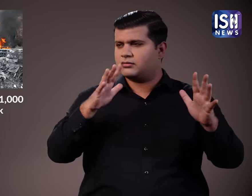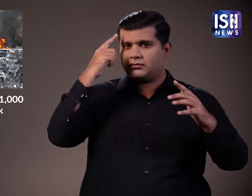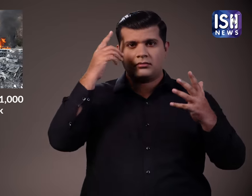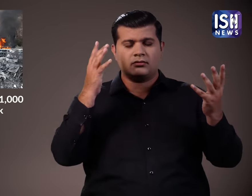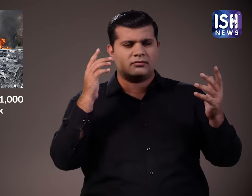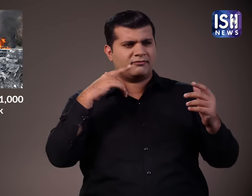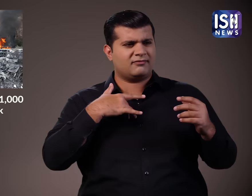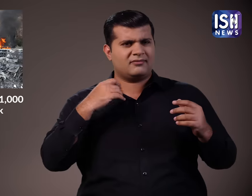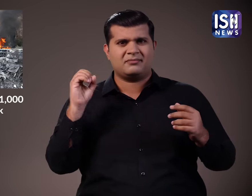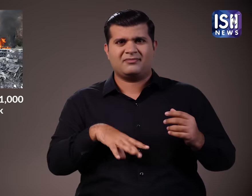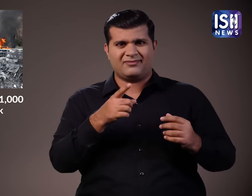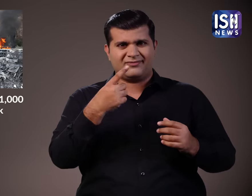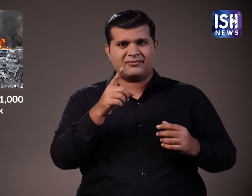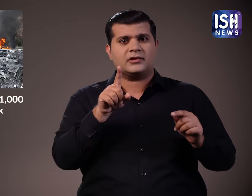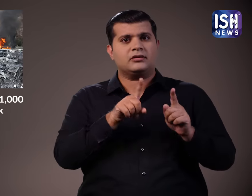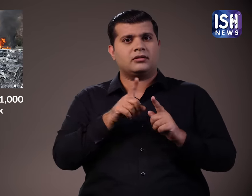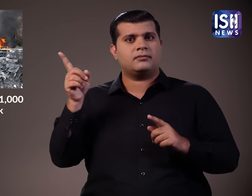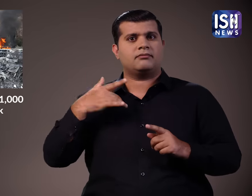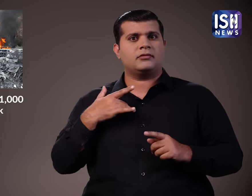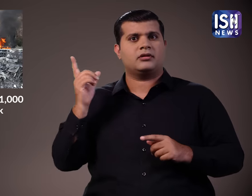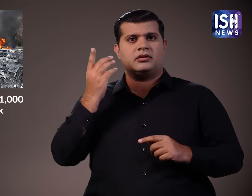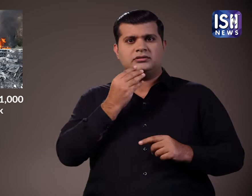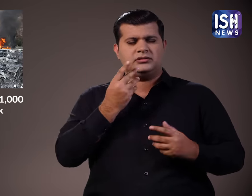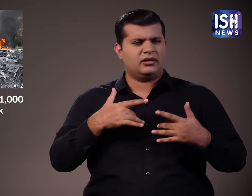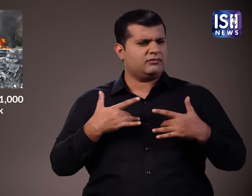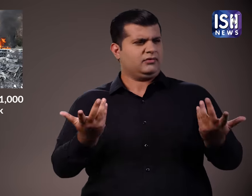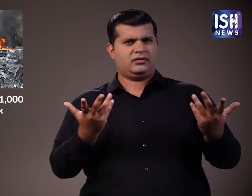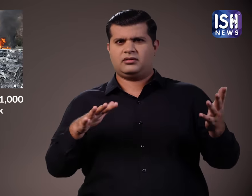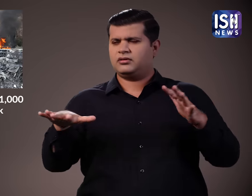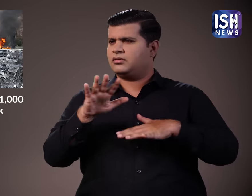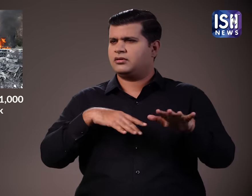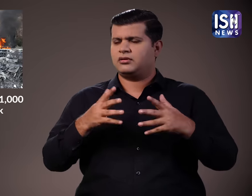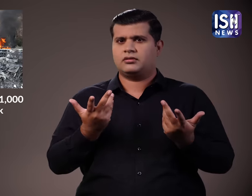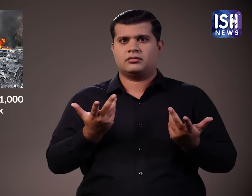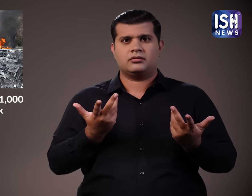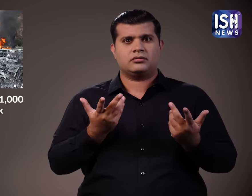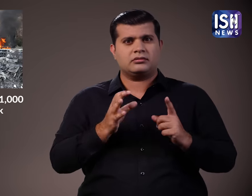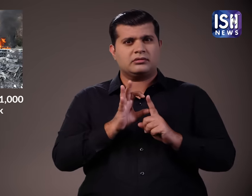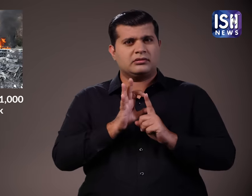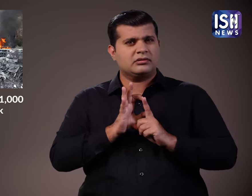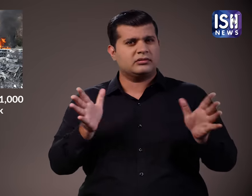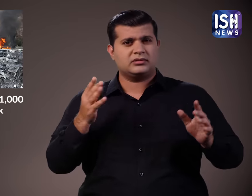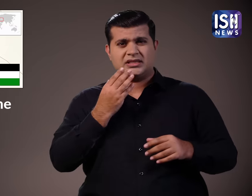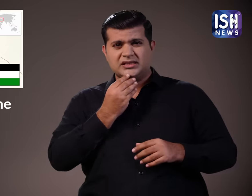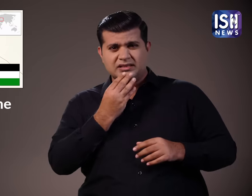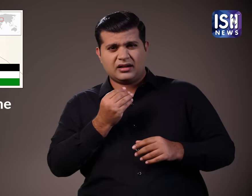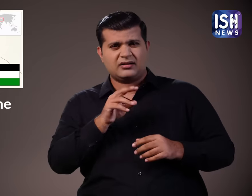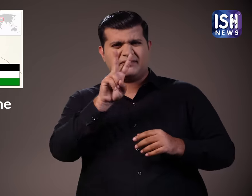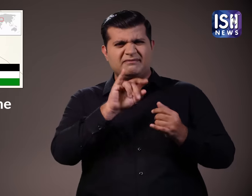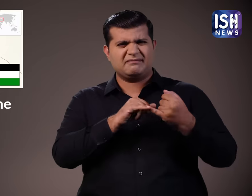आपको बुरा लगेगा है ना उनके परव के दिन इसराइल पर हमला हुआ ये